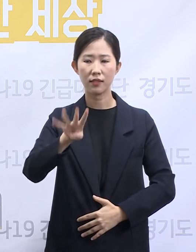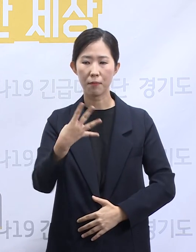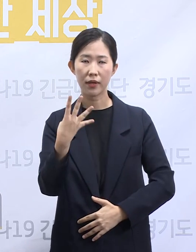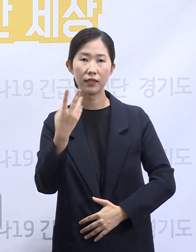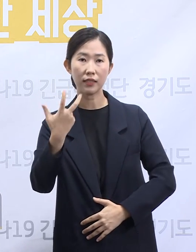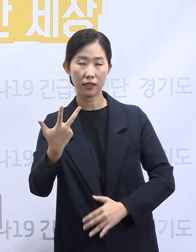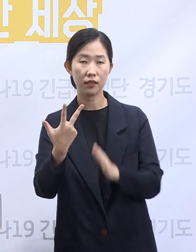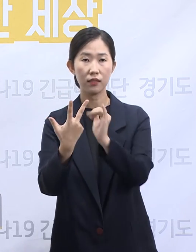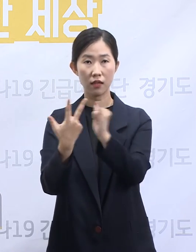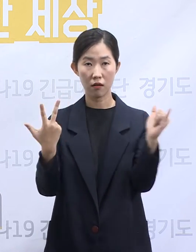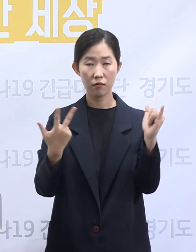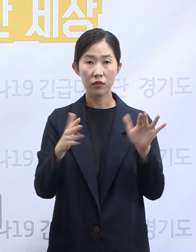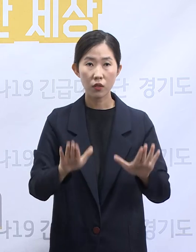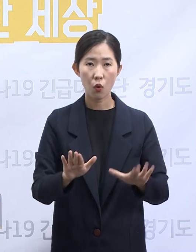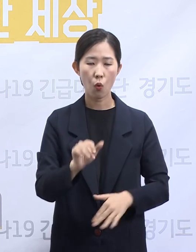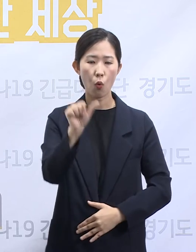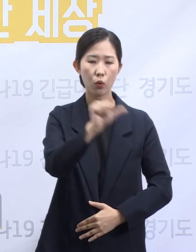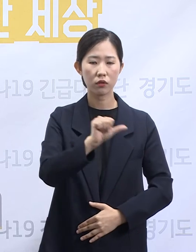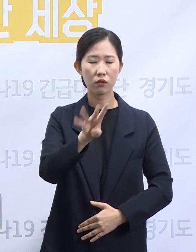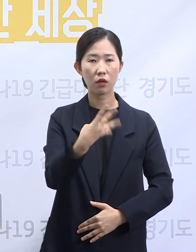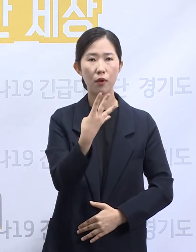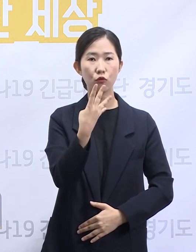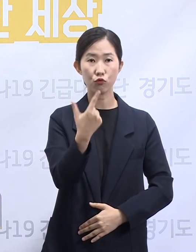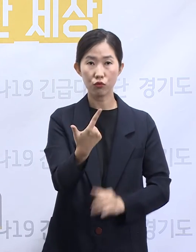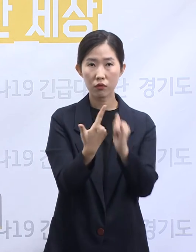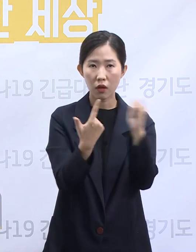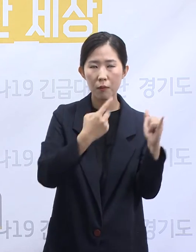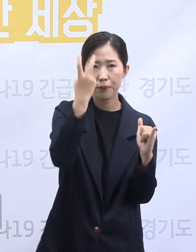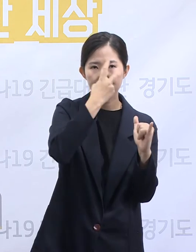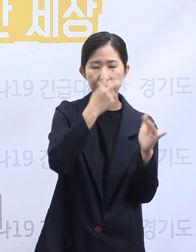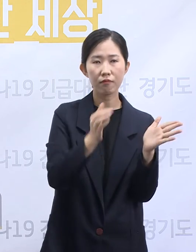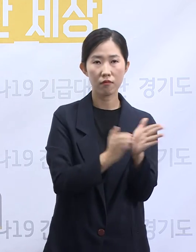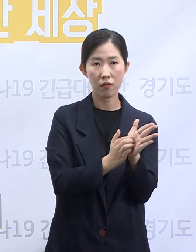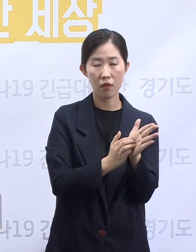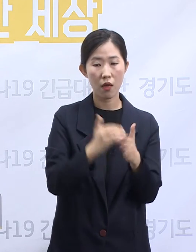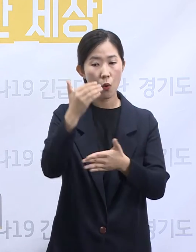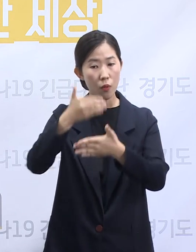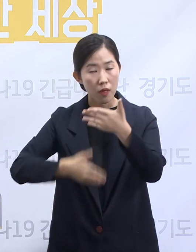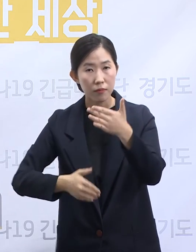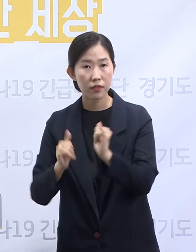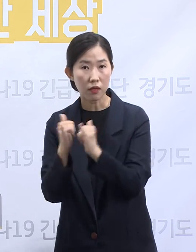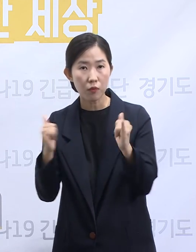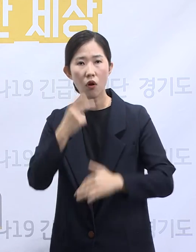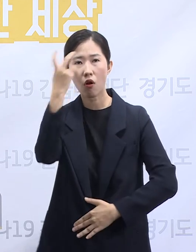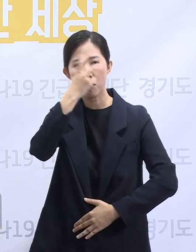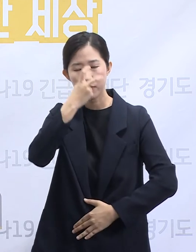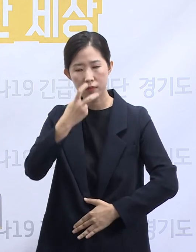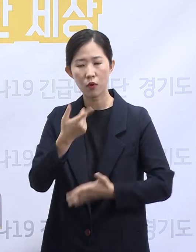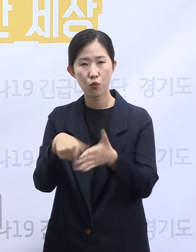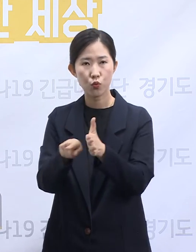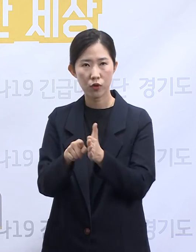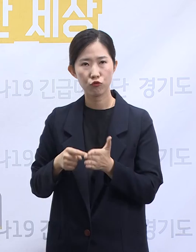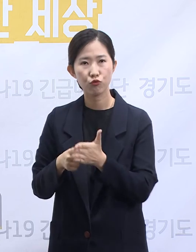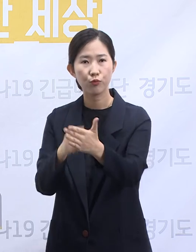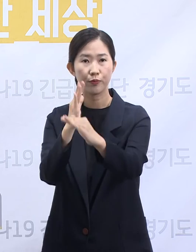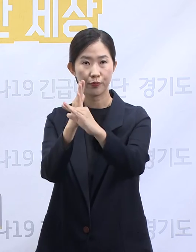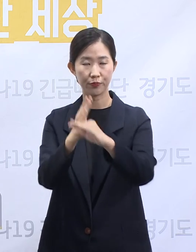%인 5,406명에 대해 진단검사를 실시하였으며 나머지 입국자에 대해서도 검사를 받을 수 있도록 추진 중입니다.